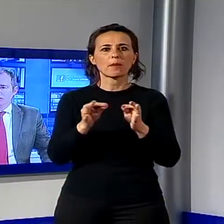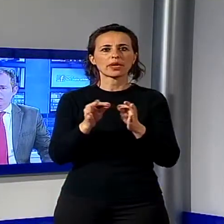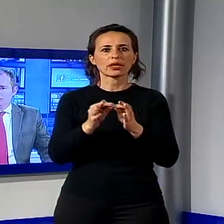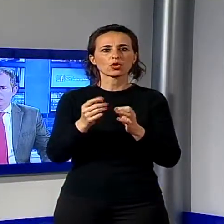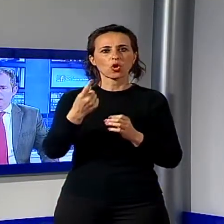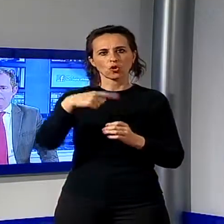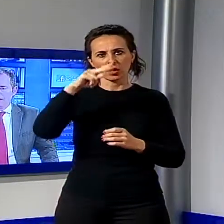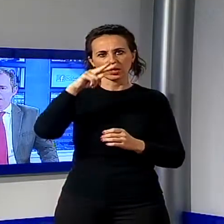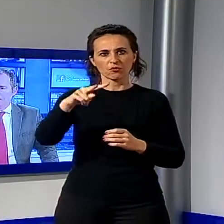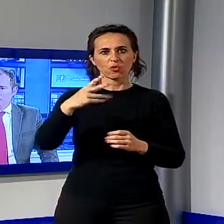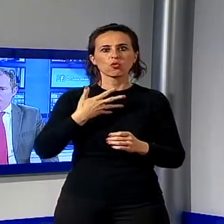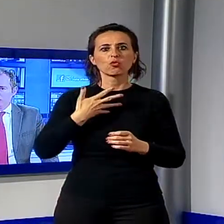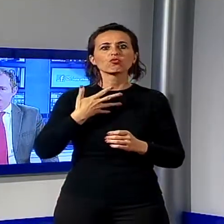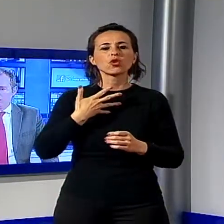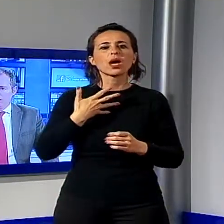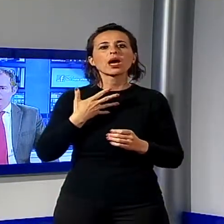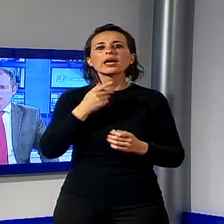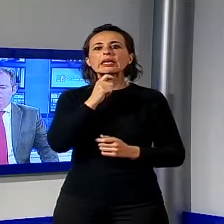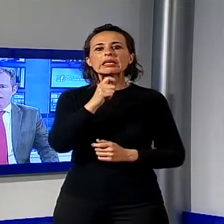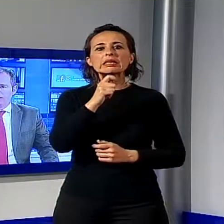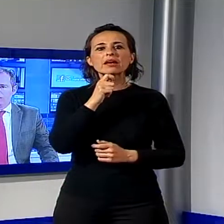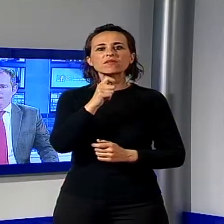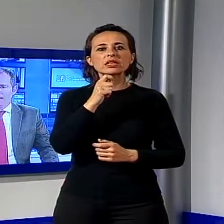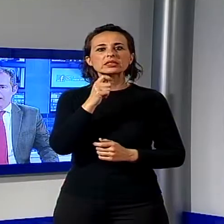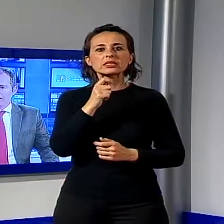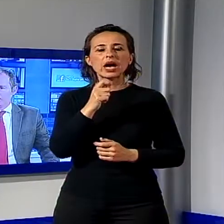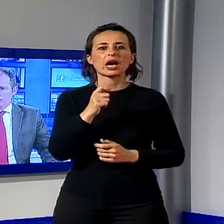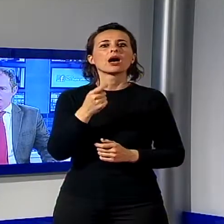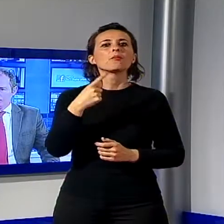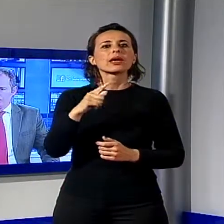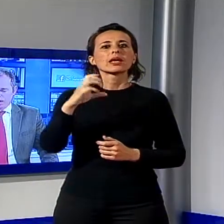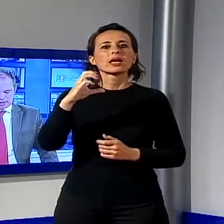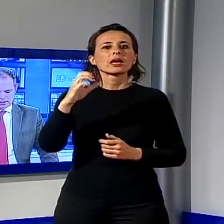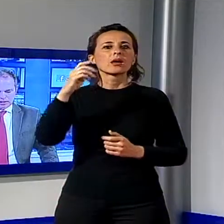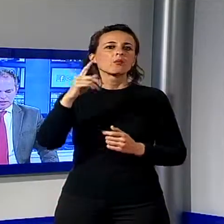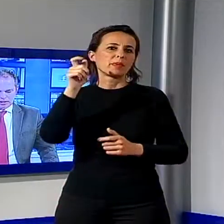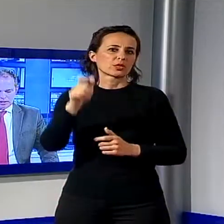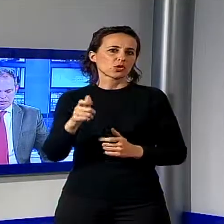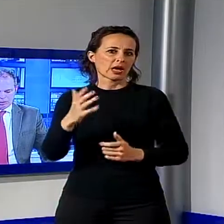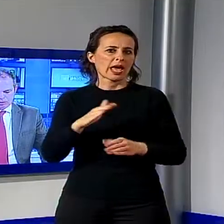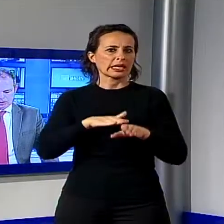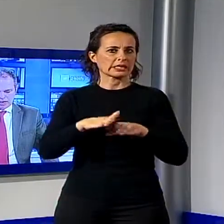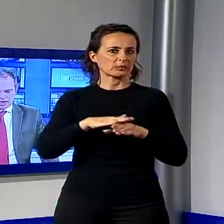esclusiva al climatologo Giampiero Maracchi, uno dei più accreditati climatologi della